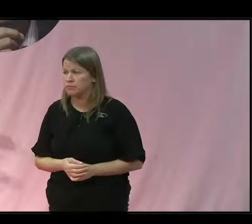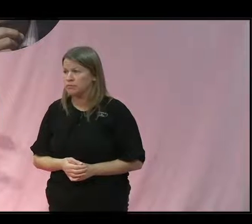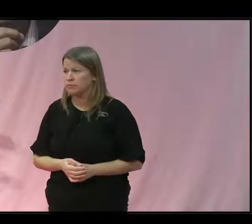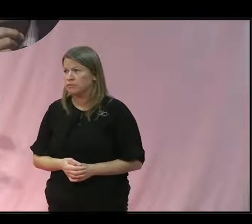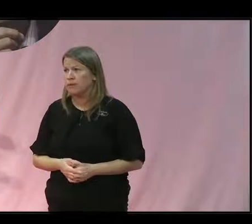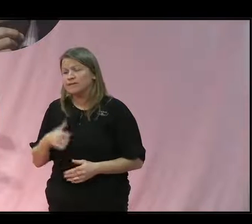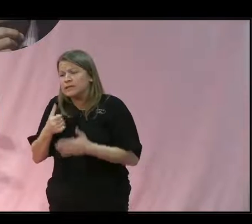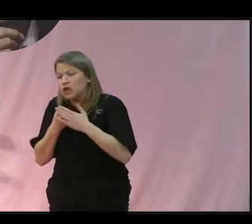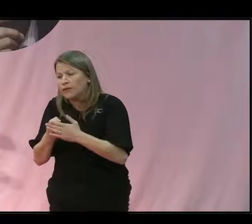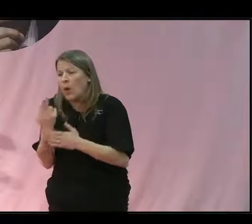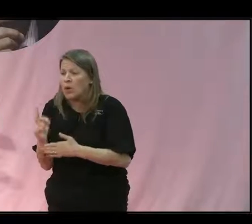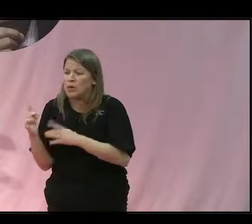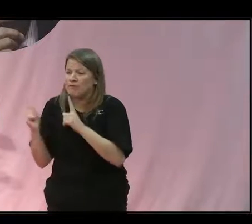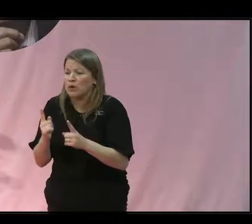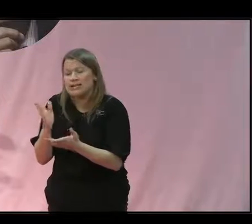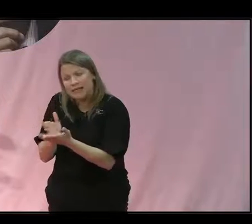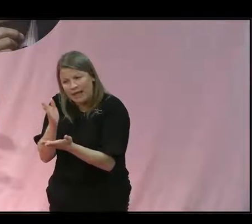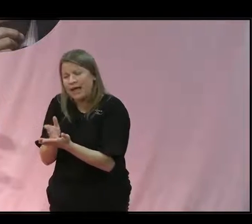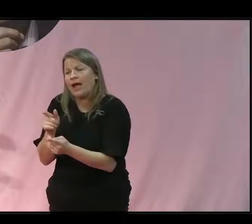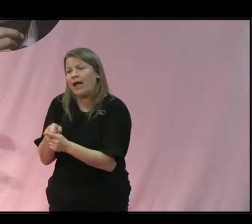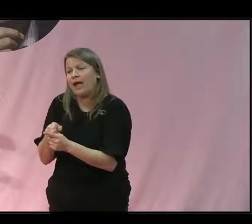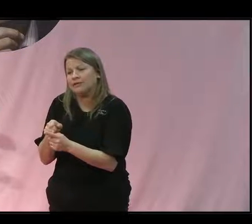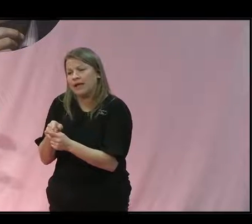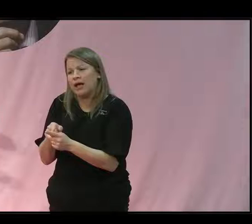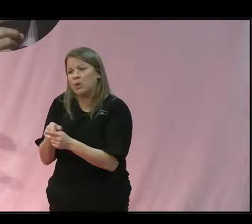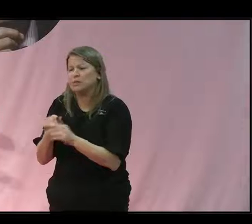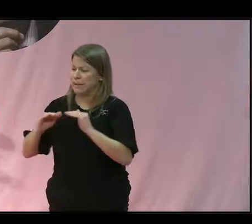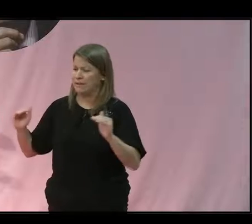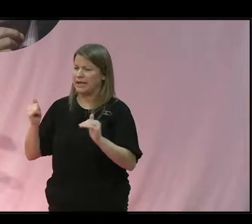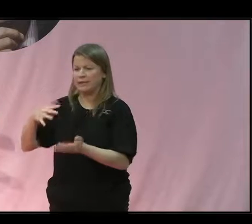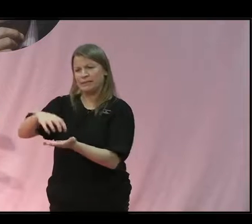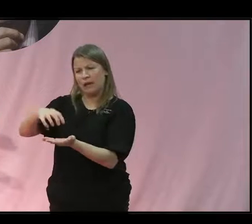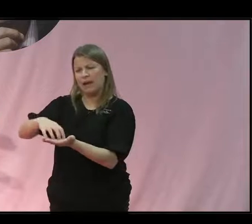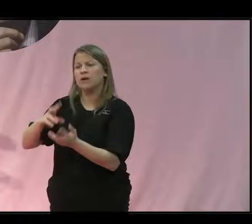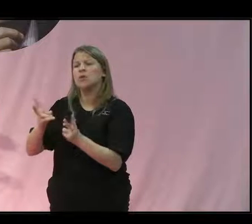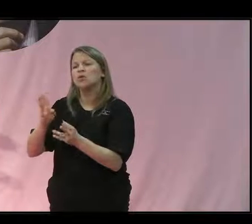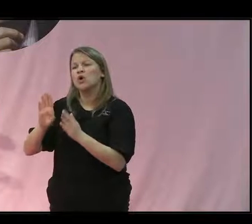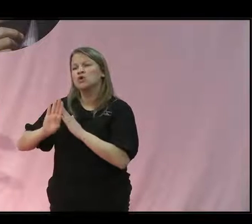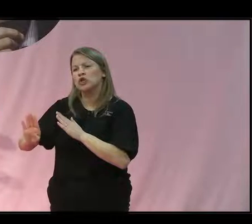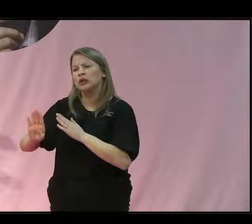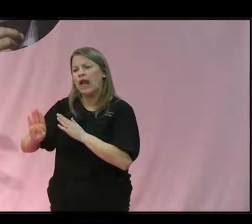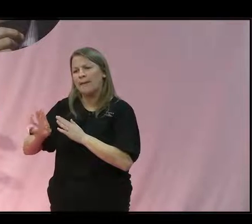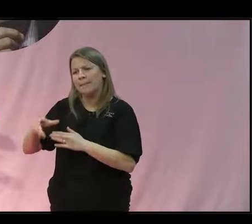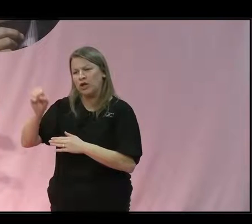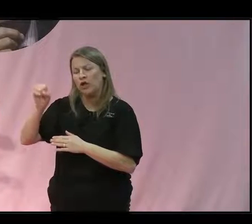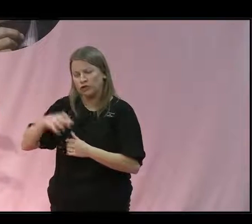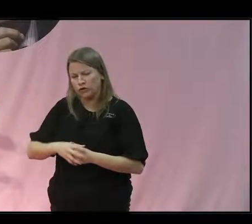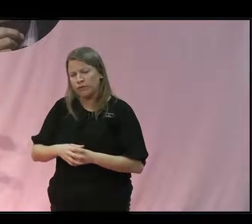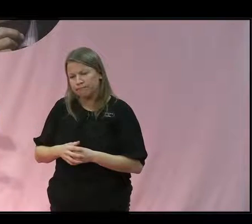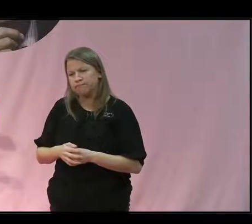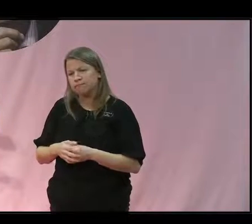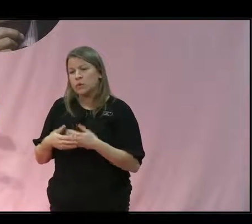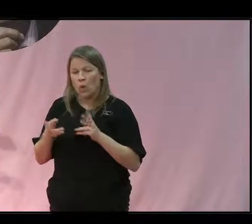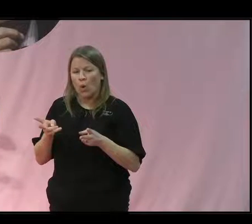urfolkens rättigheter, jämlikhet i de här samhällen och att skydda miljöförsvarare. sen för att öka